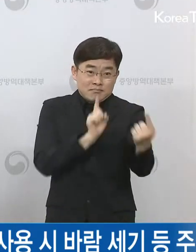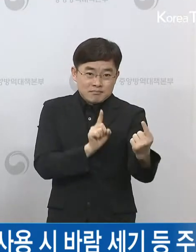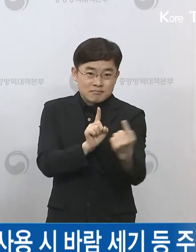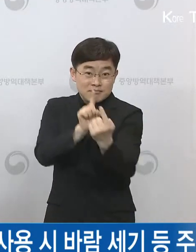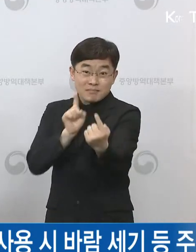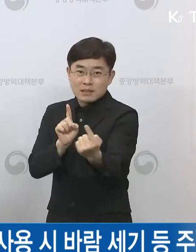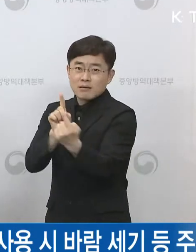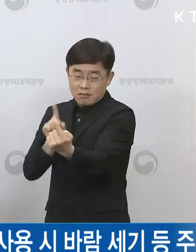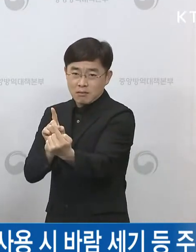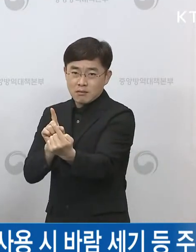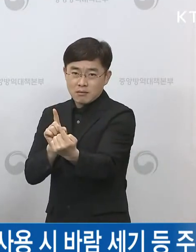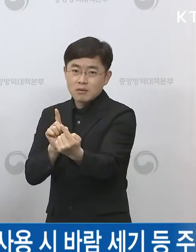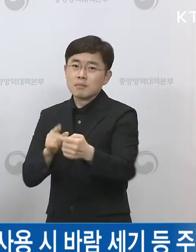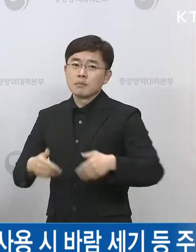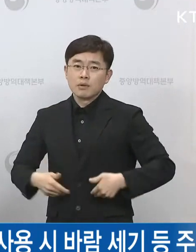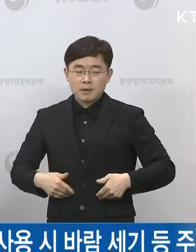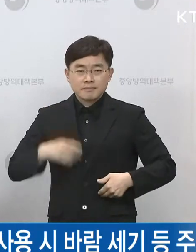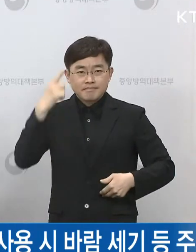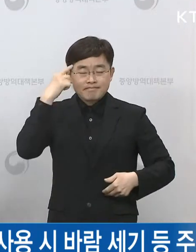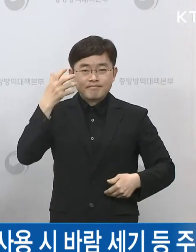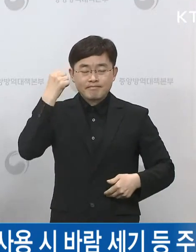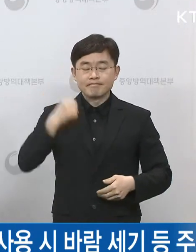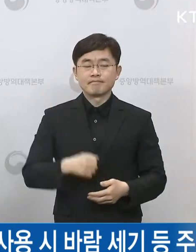수도 있겠다라고 판단하고 있습니다.